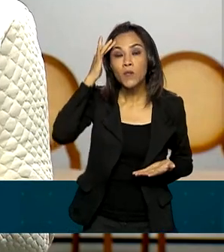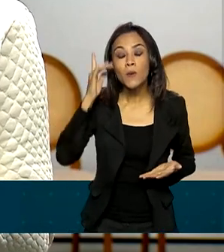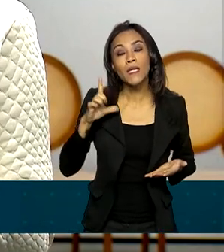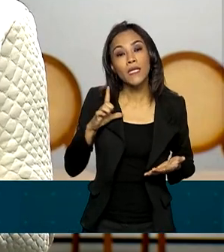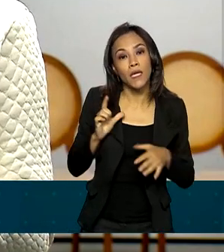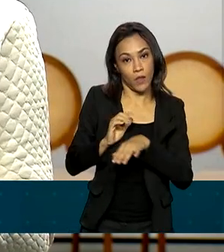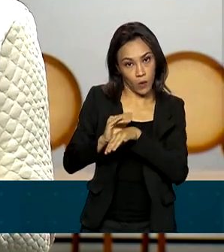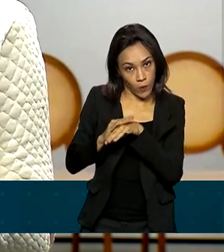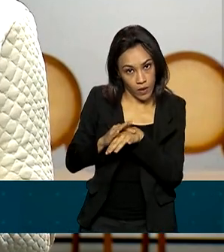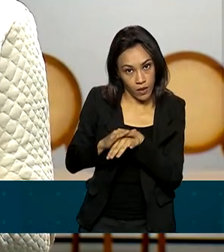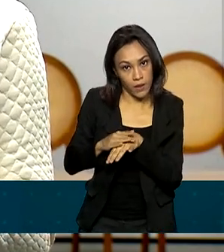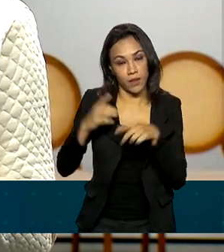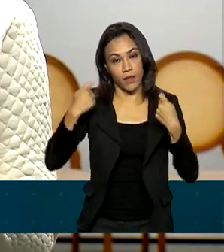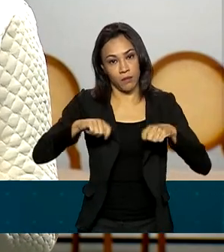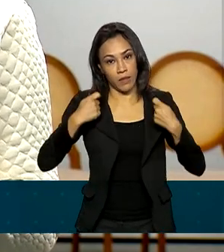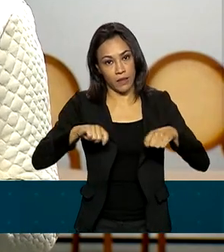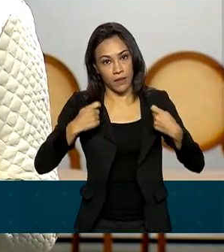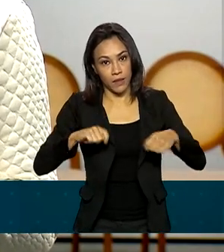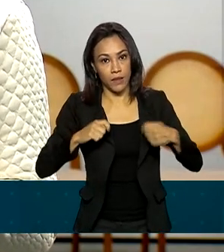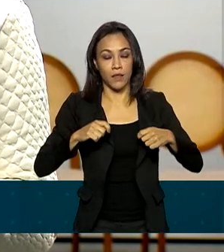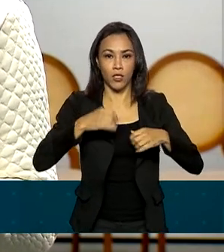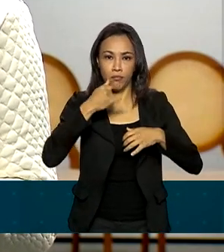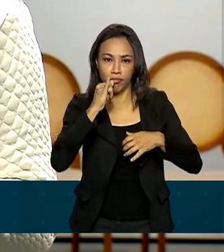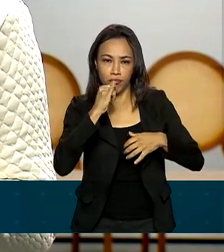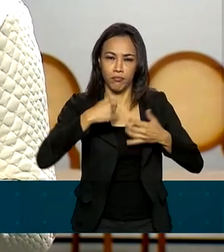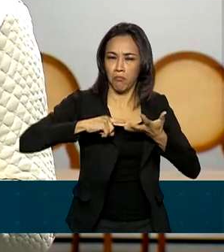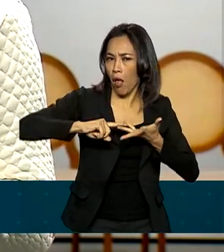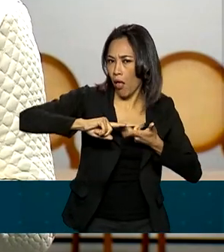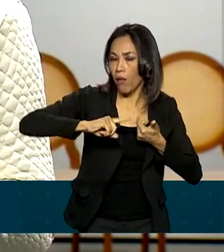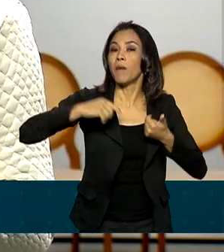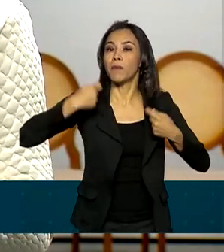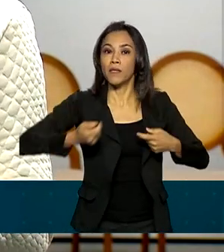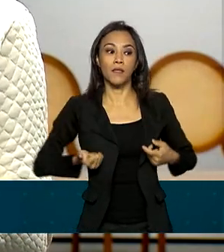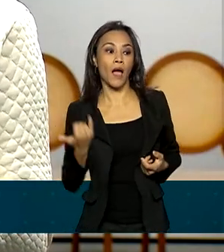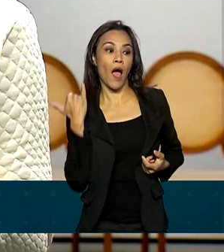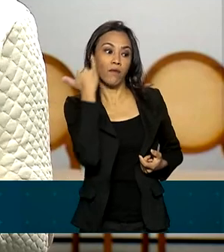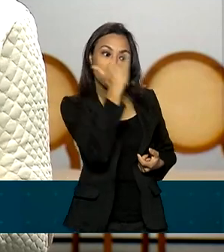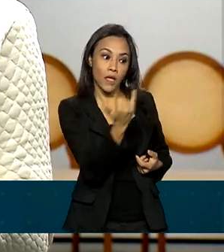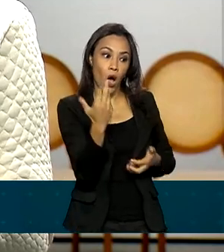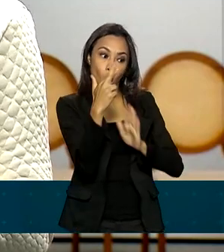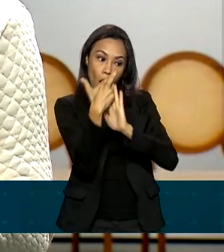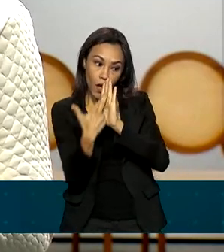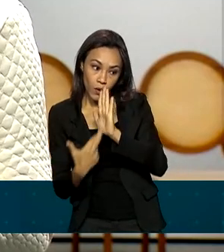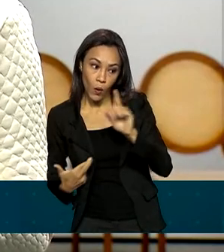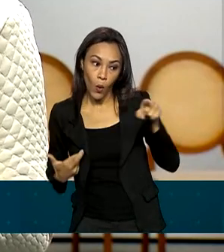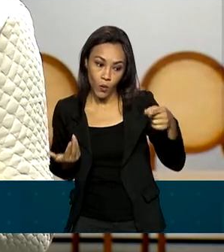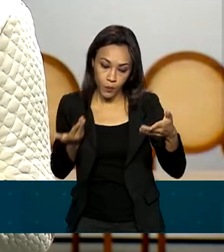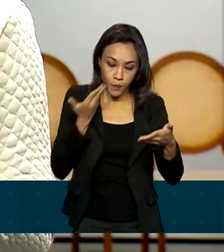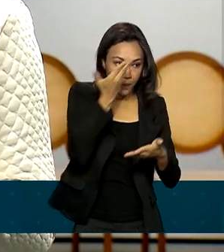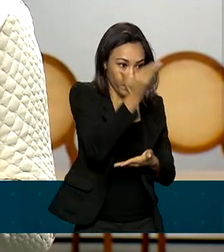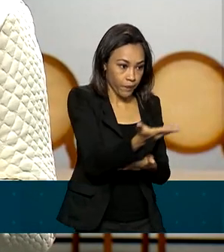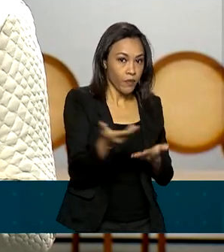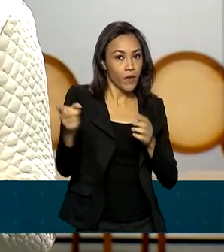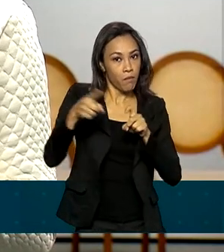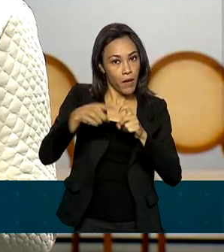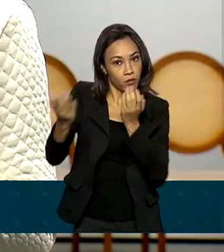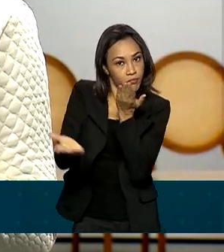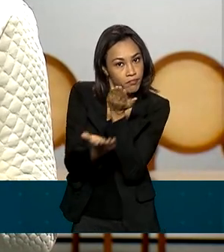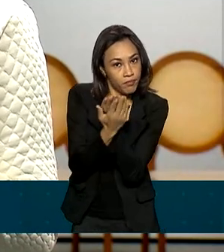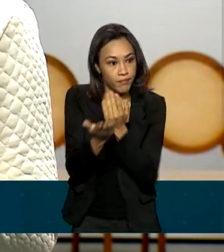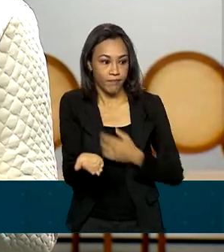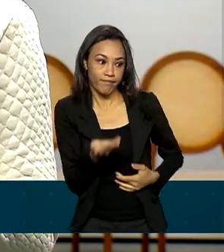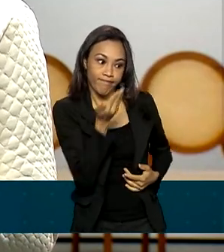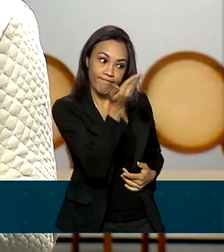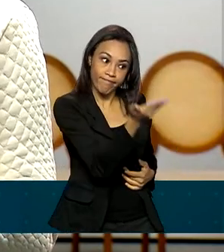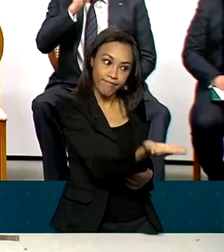necessitem de aparelhos elétricos, é necessário entregar à distribuidora o relatório e o atestado médico que comprovem a situação